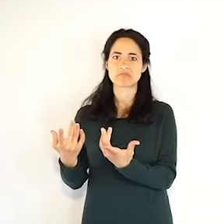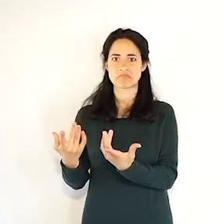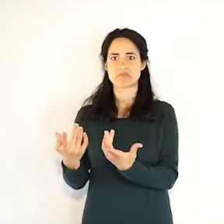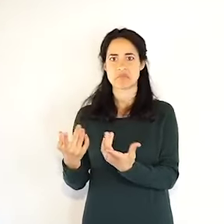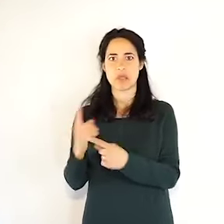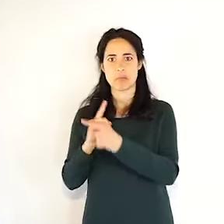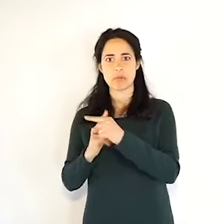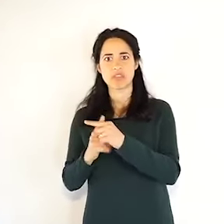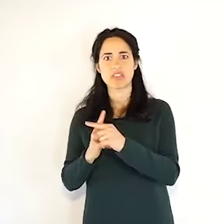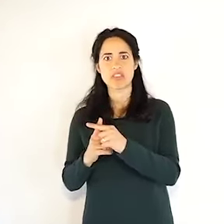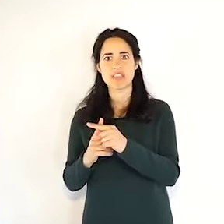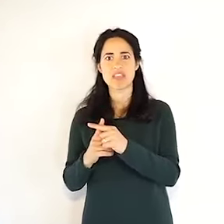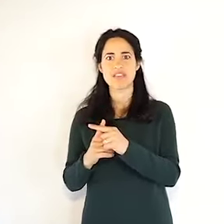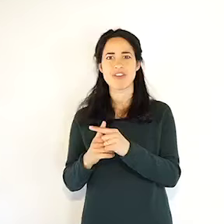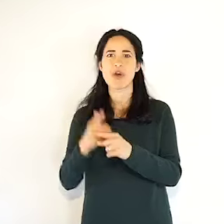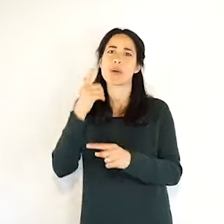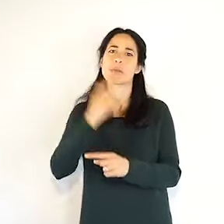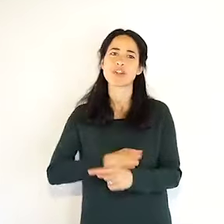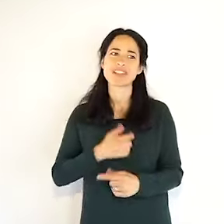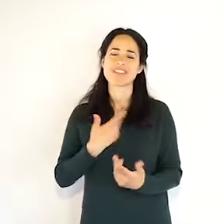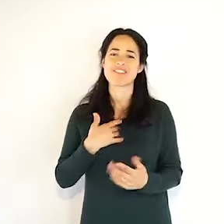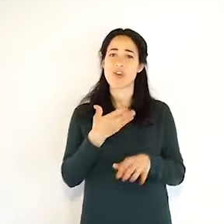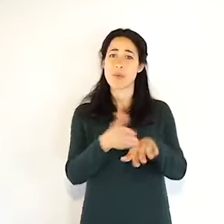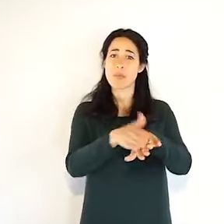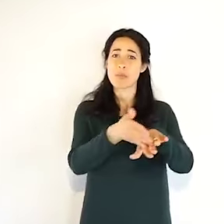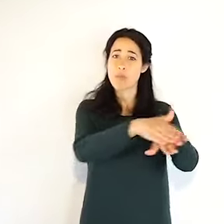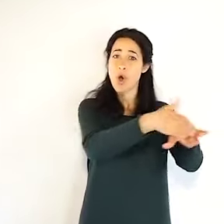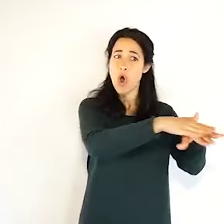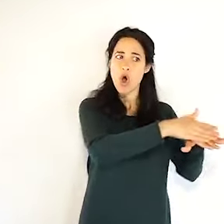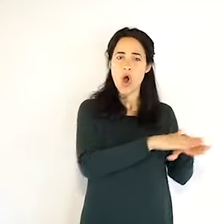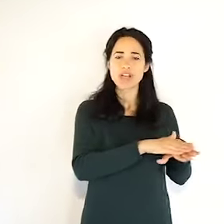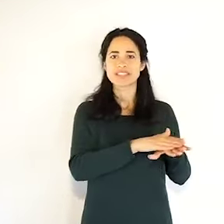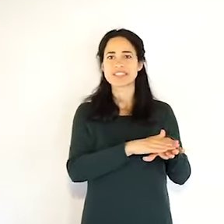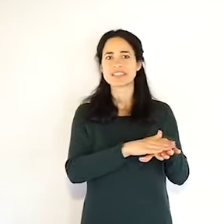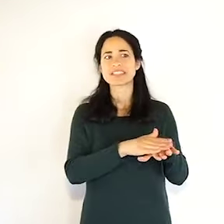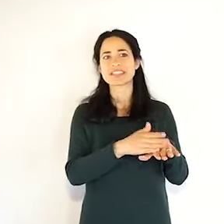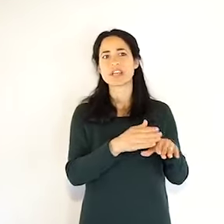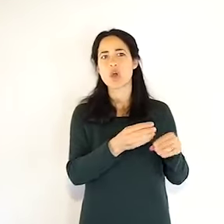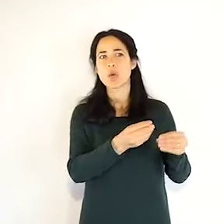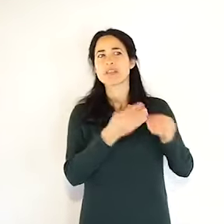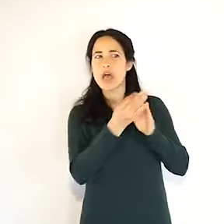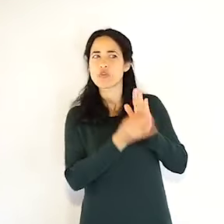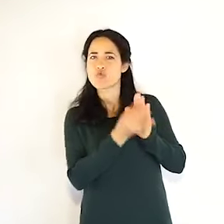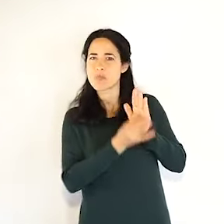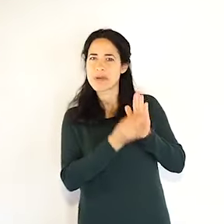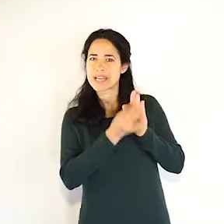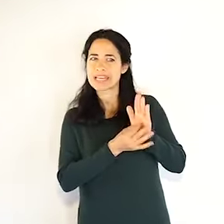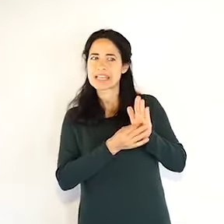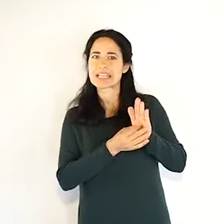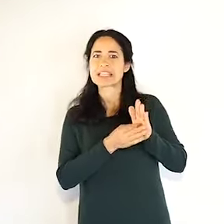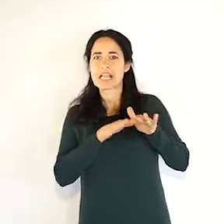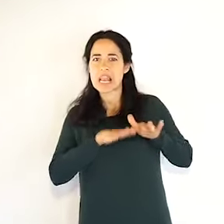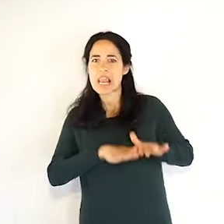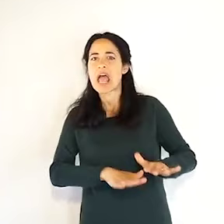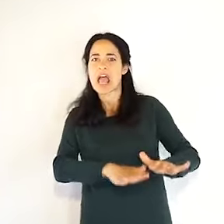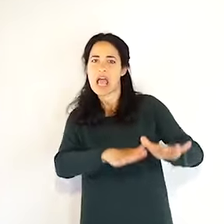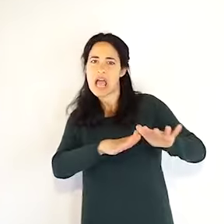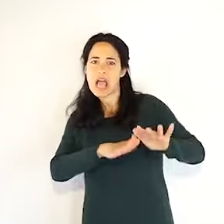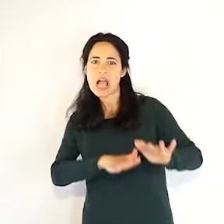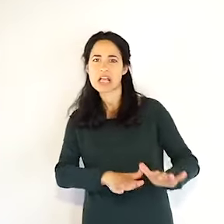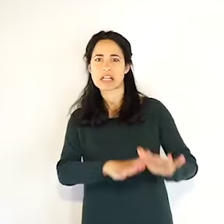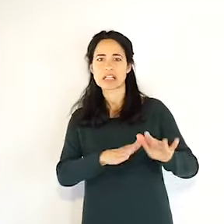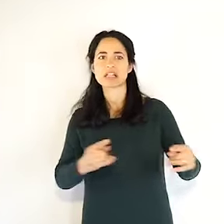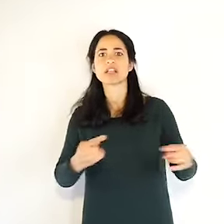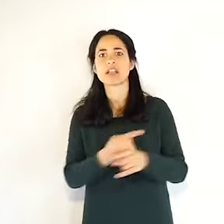sono molti più dimissioni degli ospedali, molte, molte più dimissioni rispetto ai nuovi ricoveri e questo deve